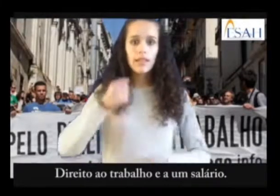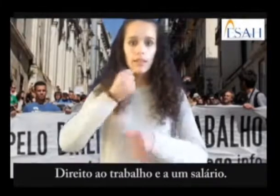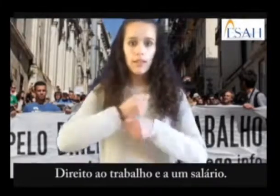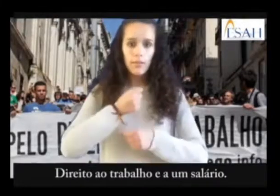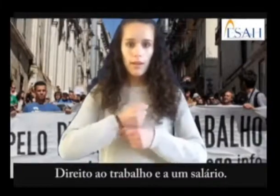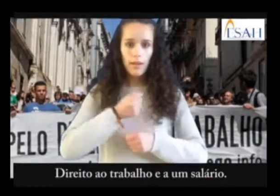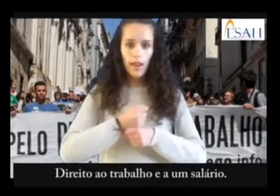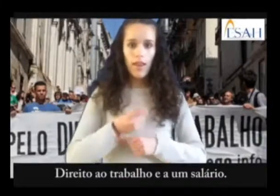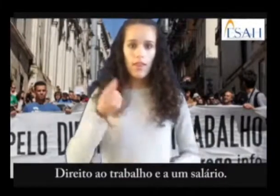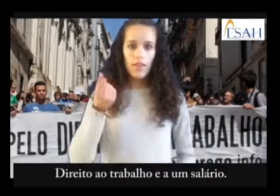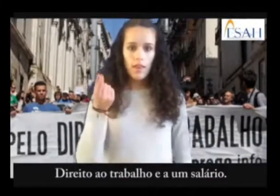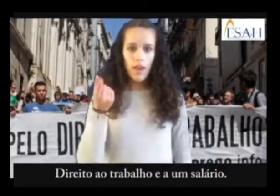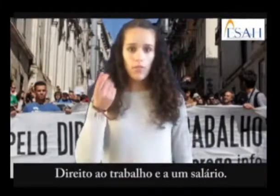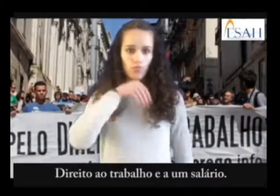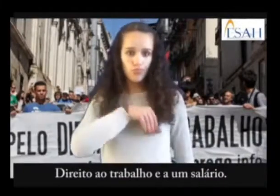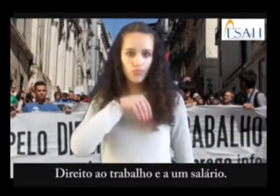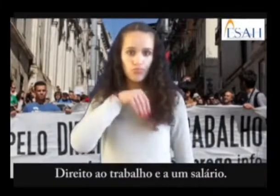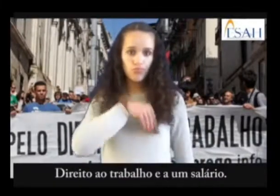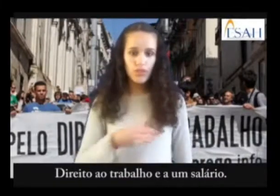Direito ao trabalho e a um salário